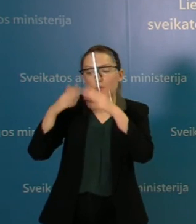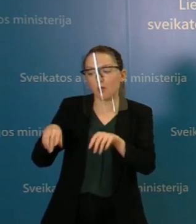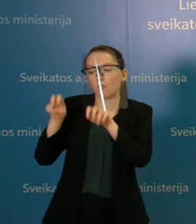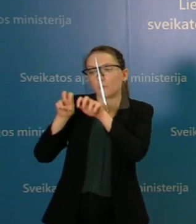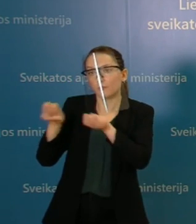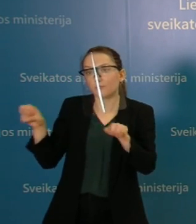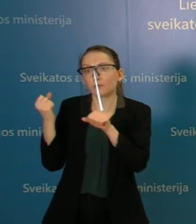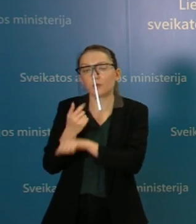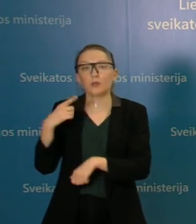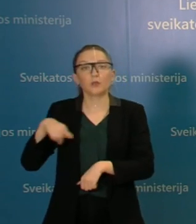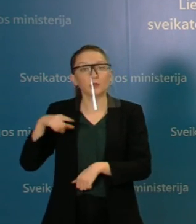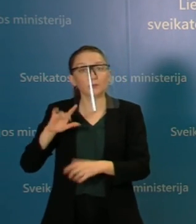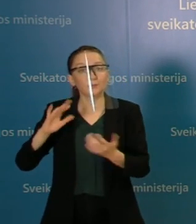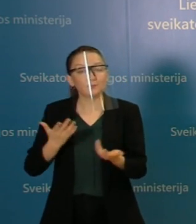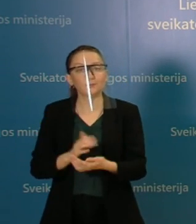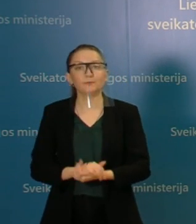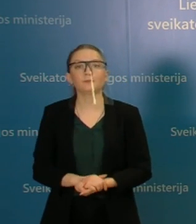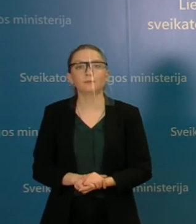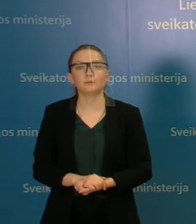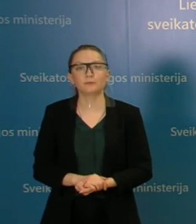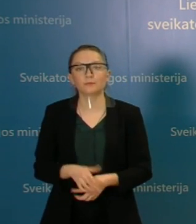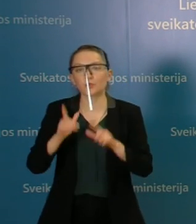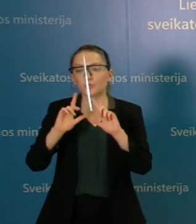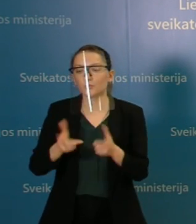Na, iš tikrųjų,